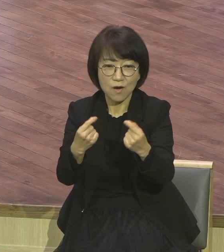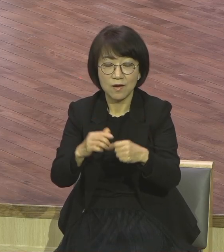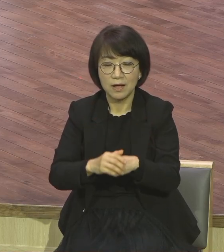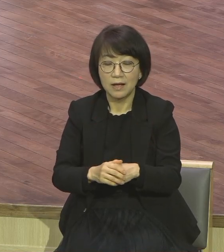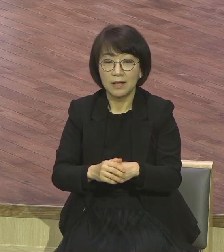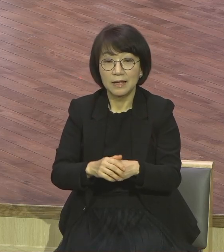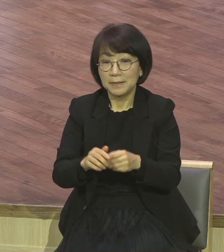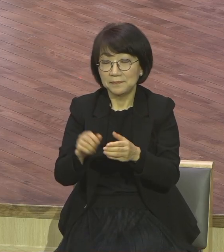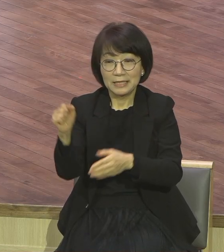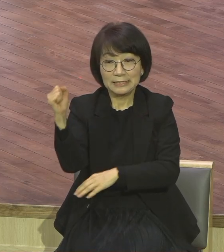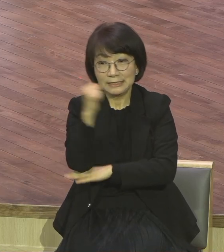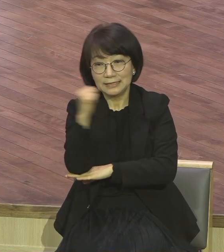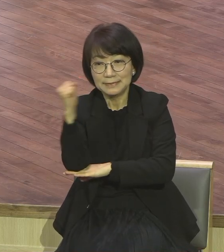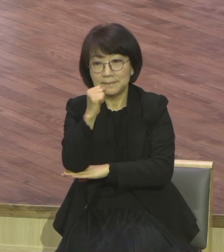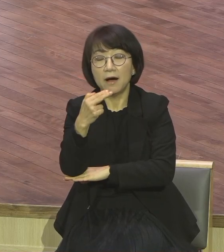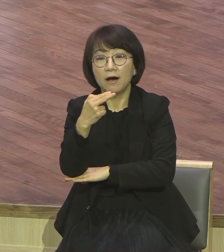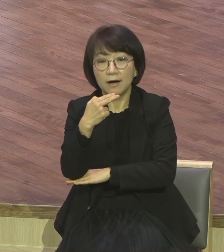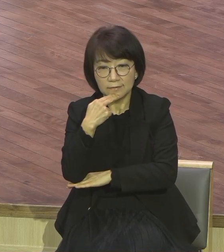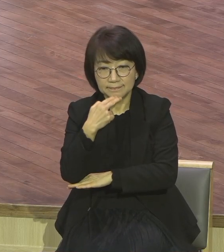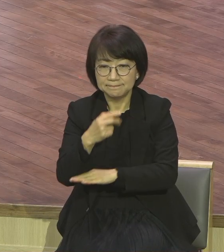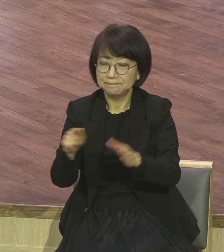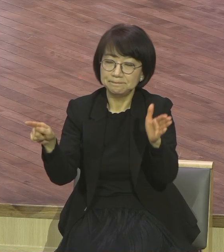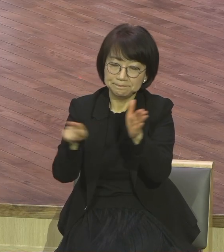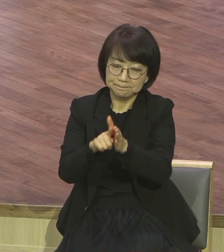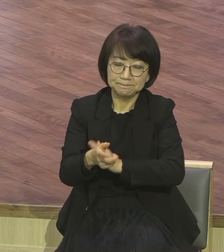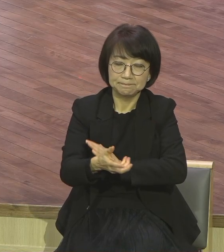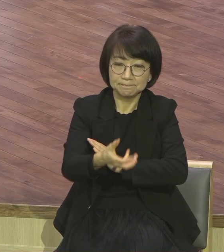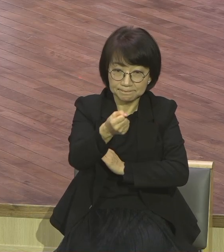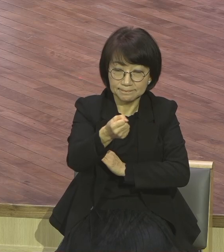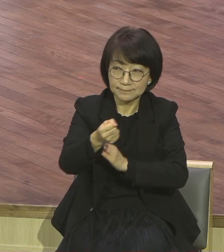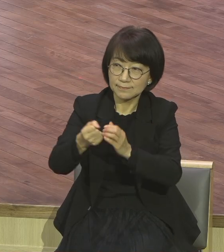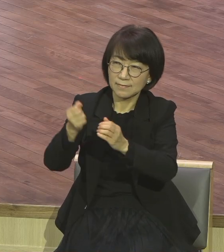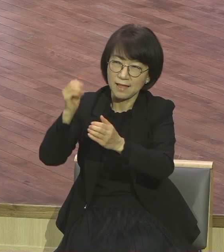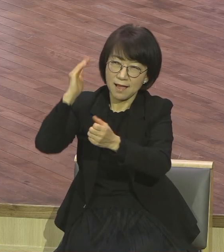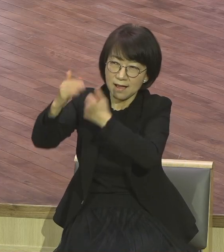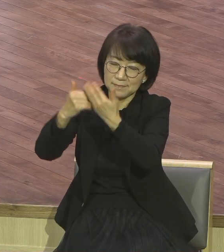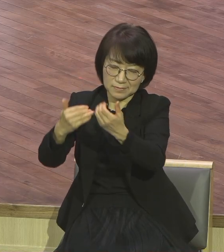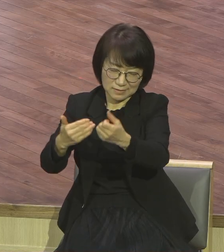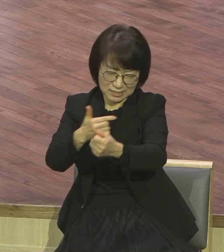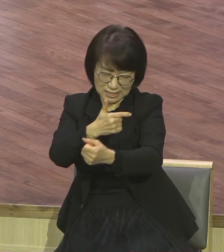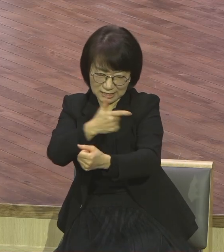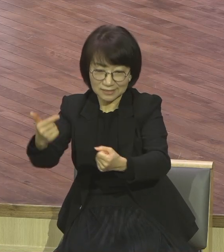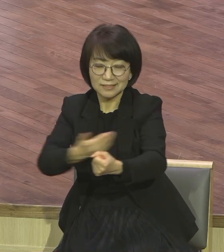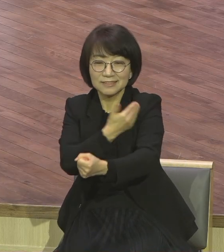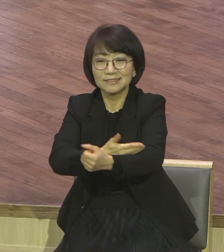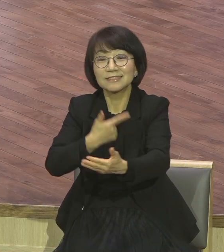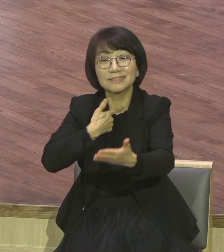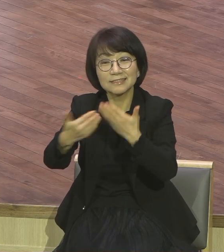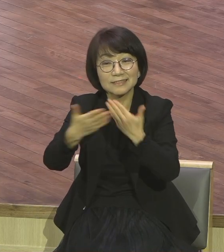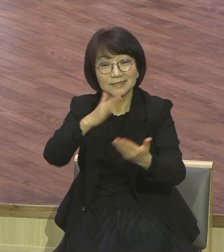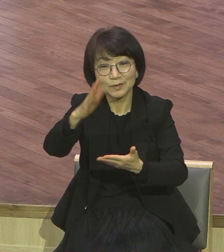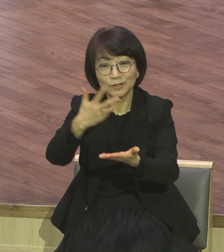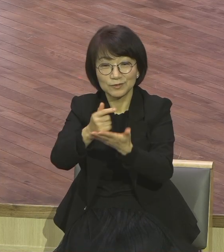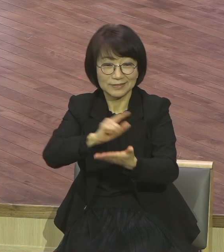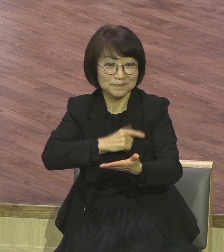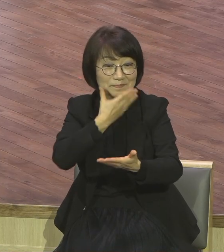도전을 계속하면서 나중에는 하나님의 스케일을 체험하시기를 지혐으로 축복합니다. 그럼 첫째로